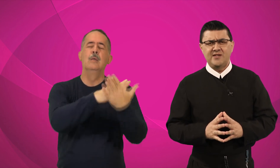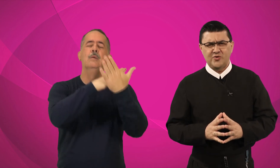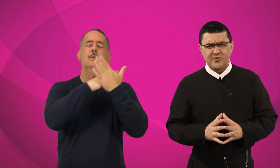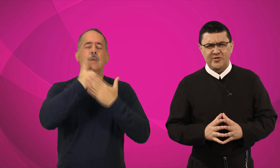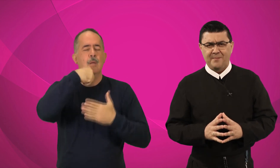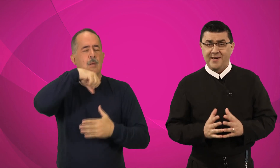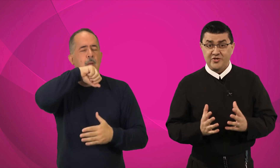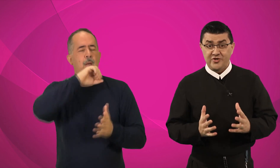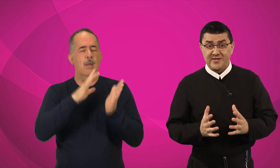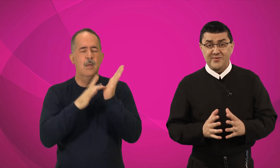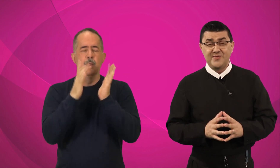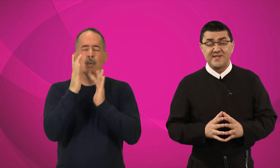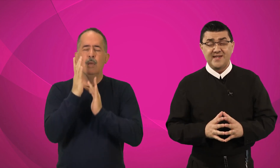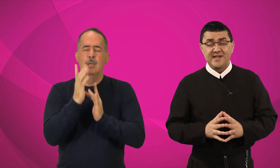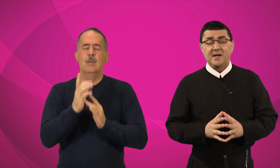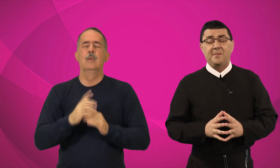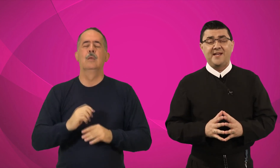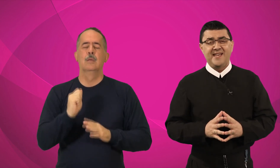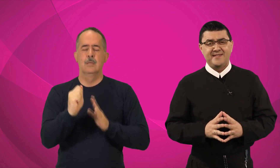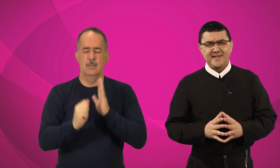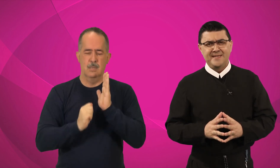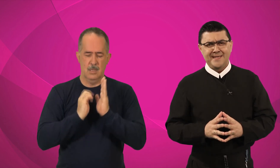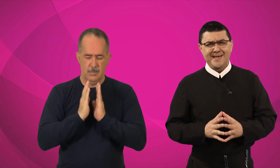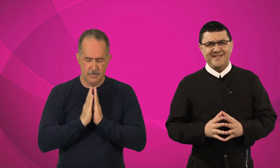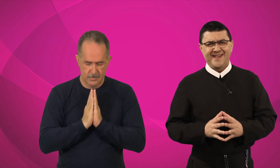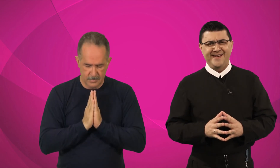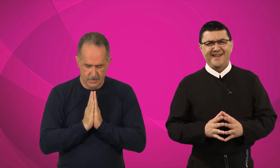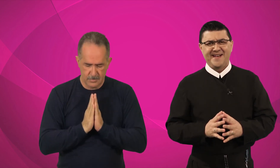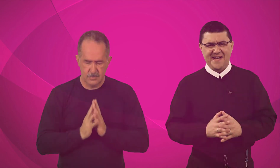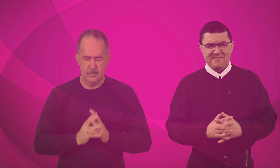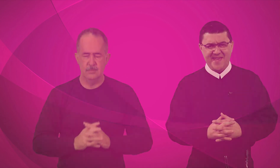ajude, a Mãe de Jesus, para que assim seja. Amém.